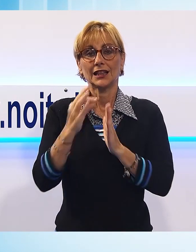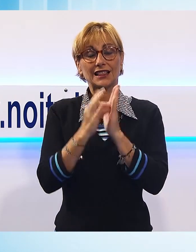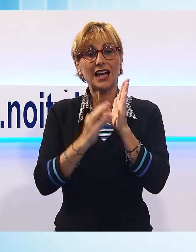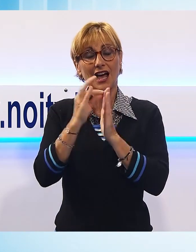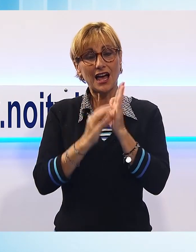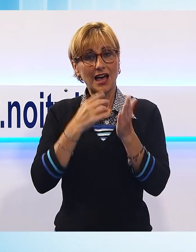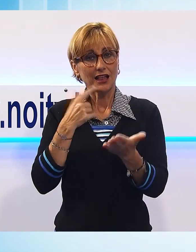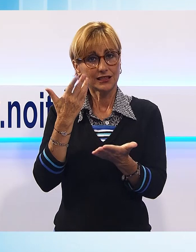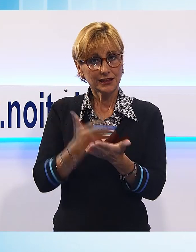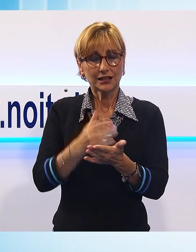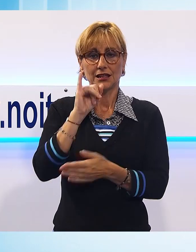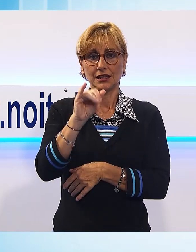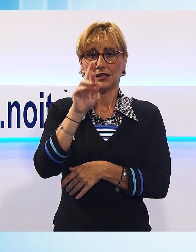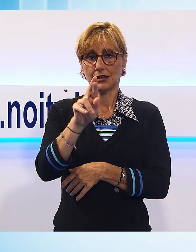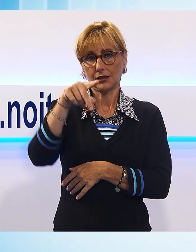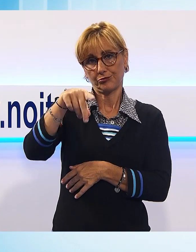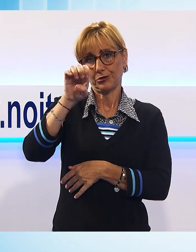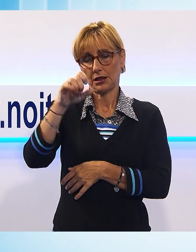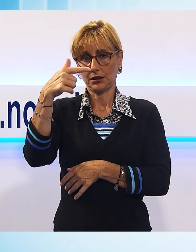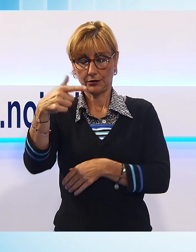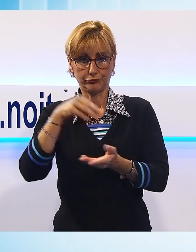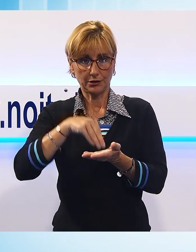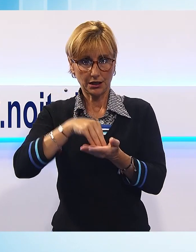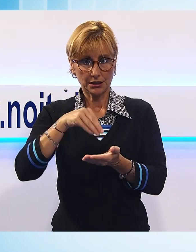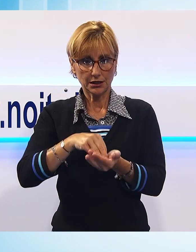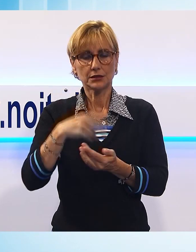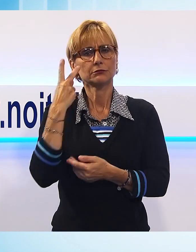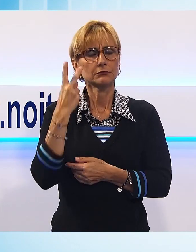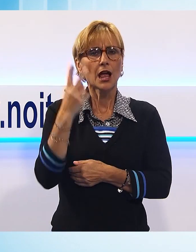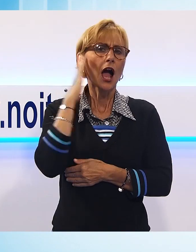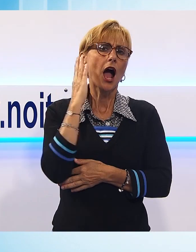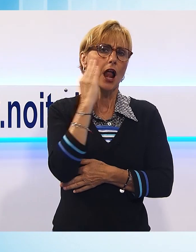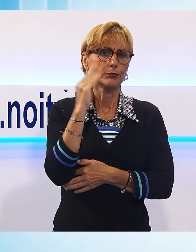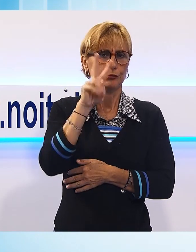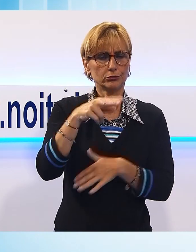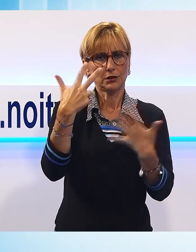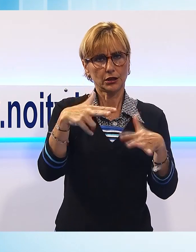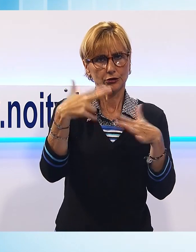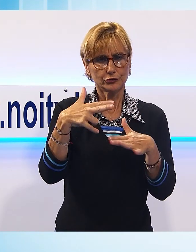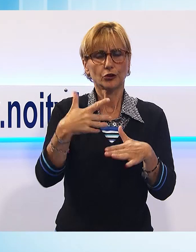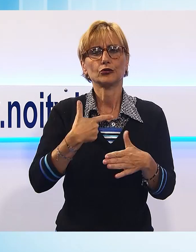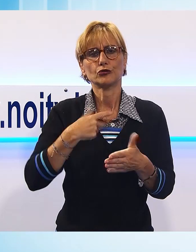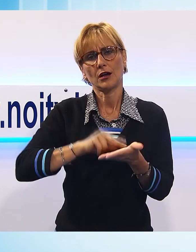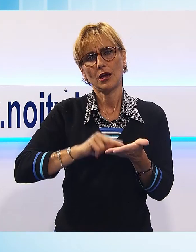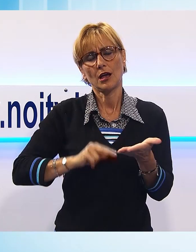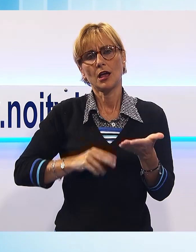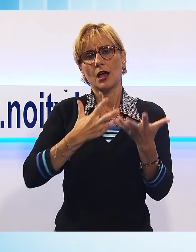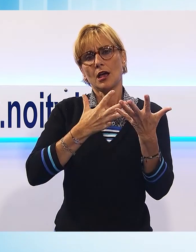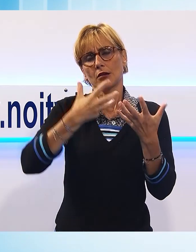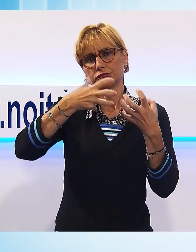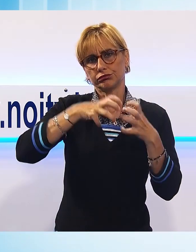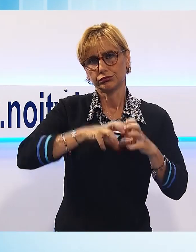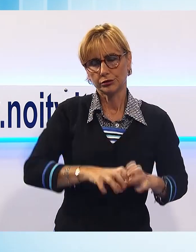diramati dall'IRPET sulle presenze, è emerso che quelli alberghiere nel 2018 hanno registrato un calo in